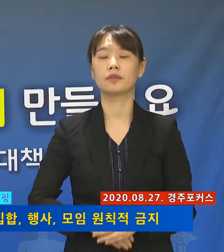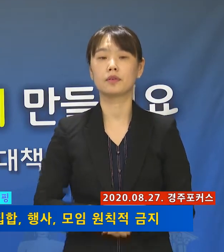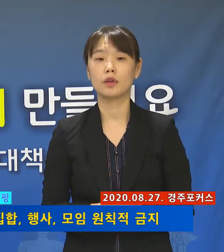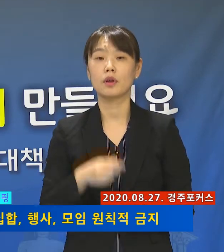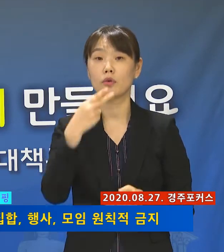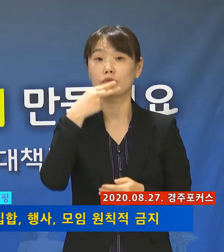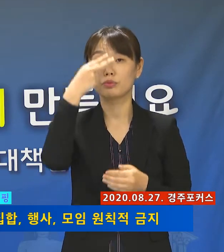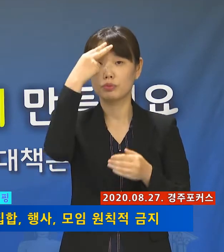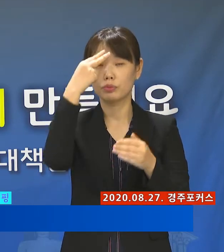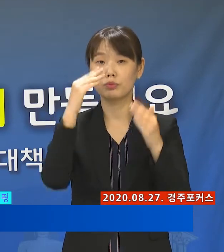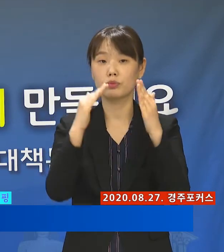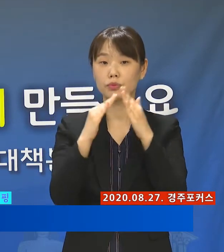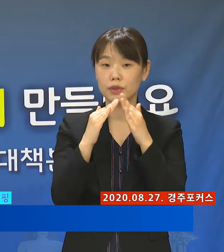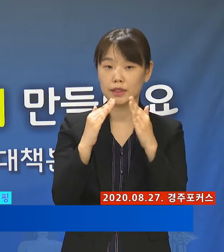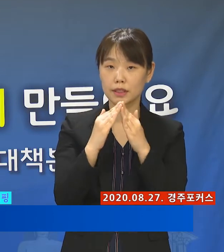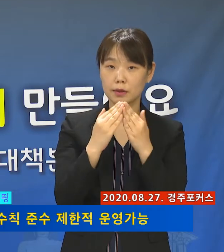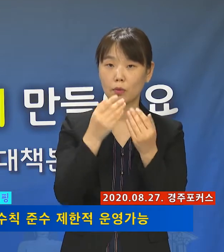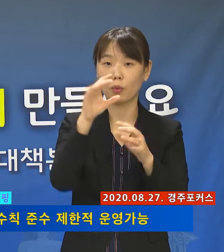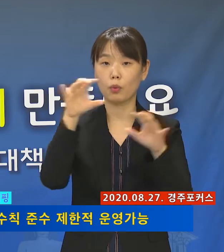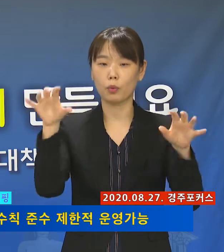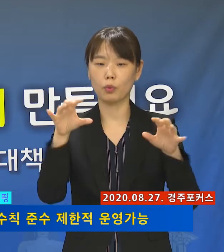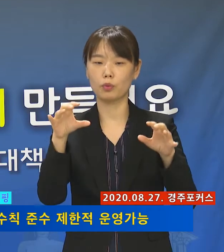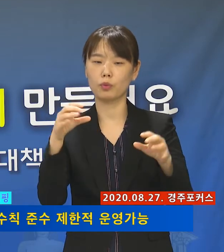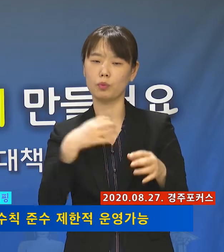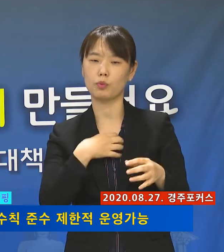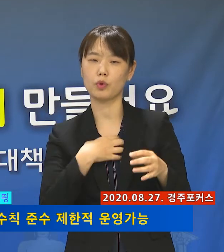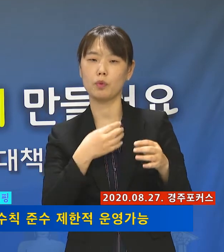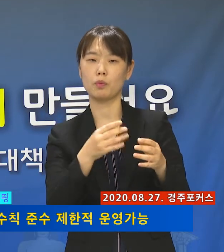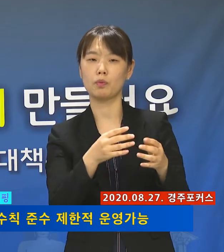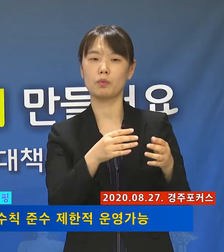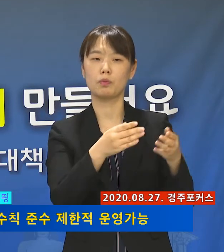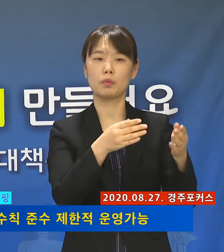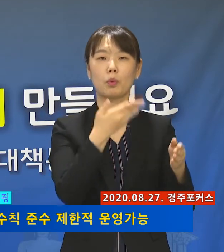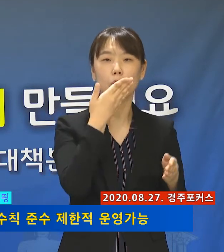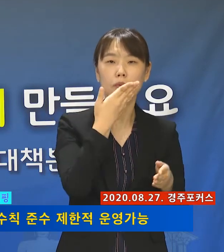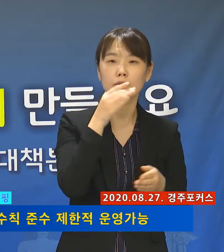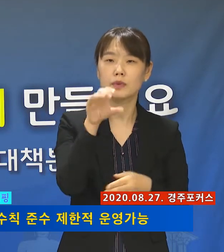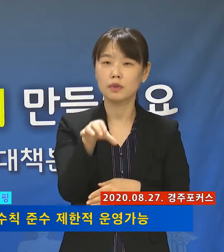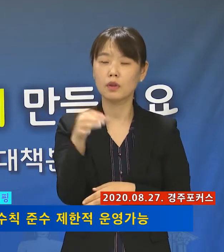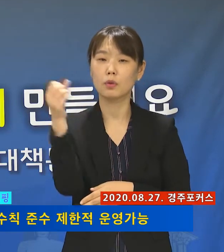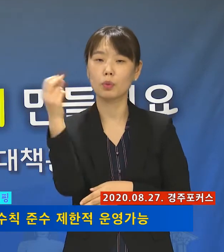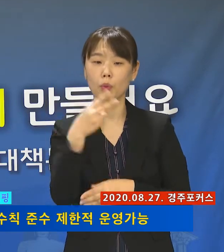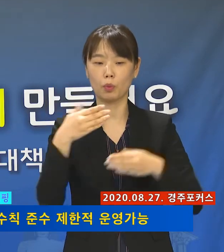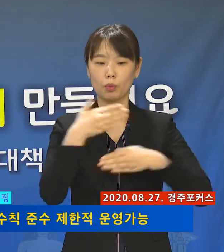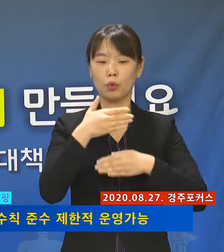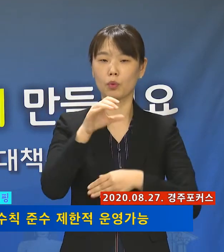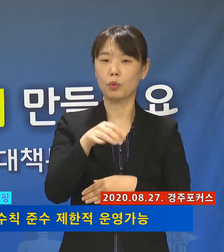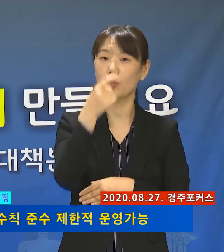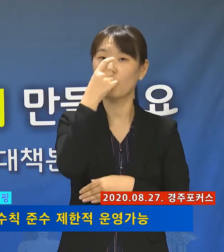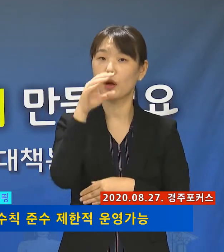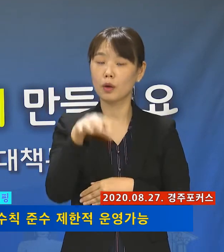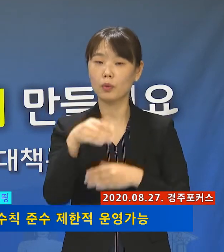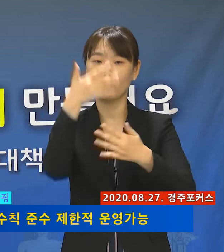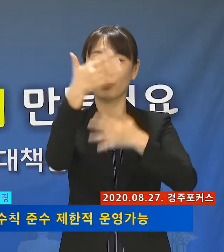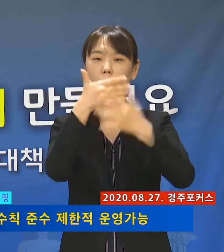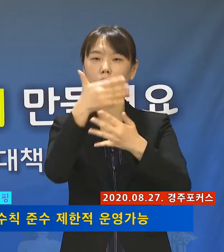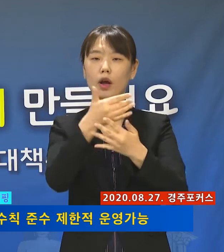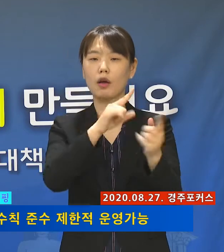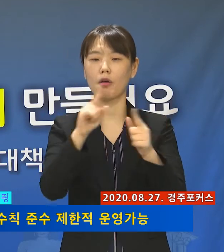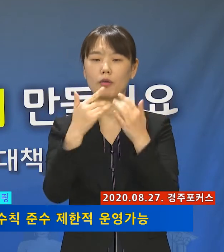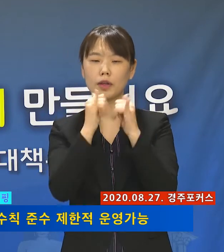유흥주점, 단란주점 등 고위험시설과 음식점, 목욕장, 학원, 영화관 등